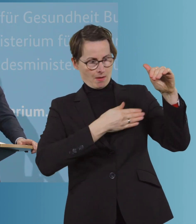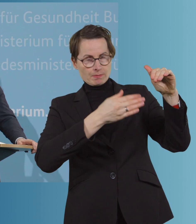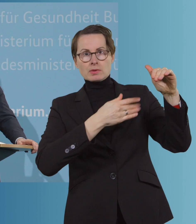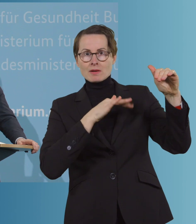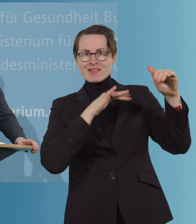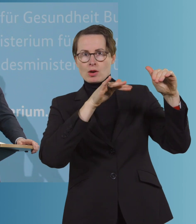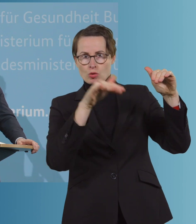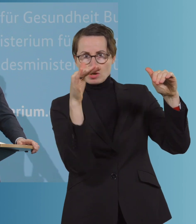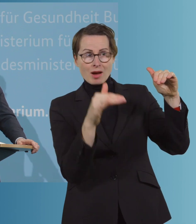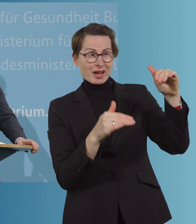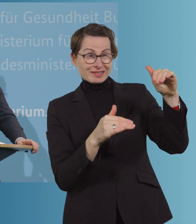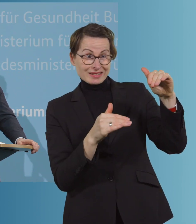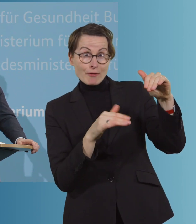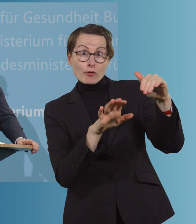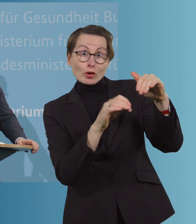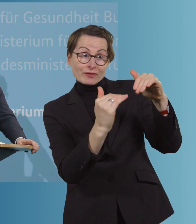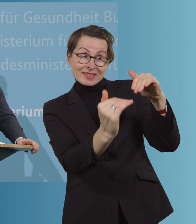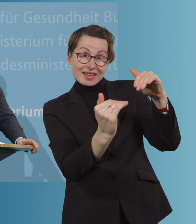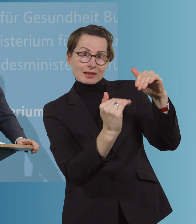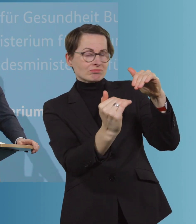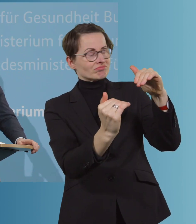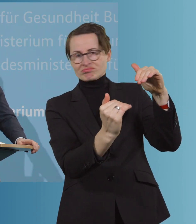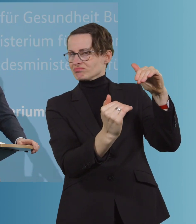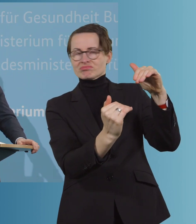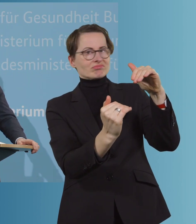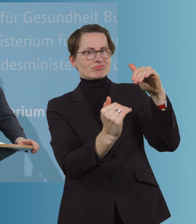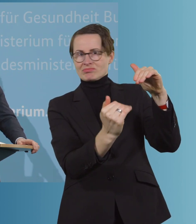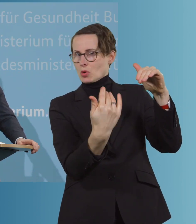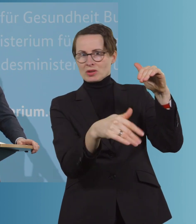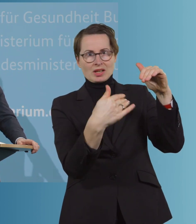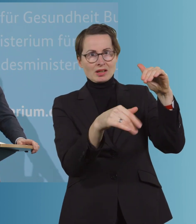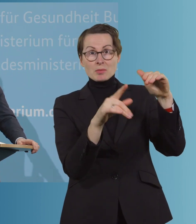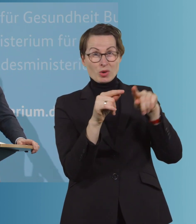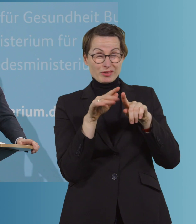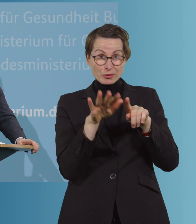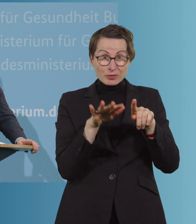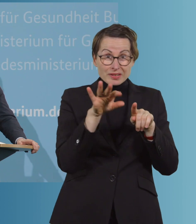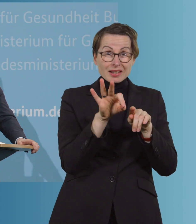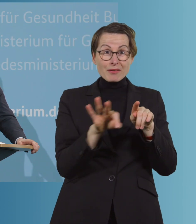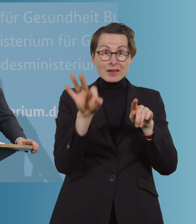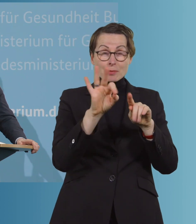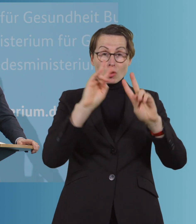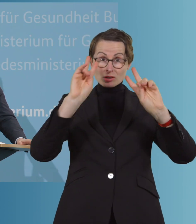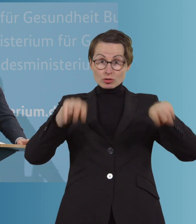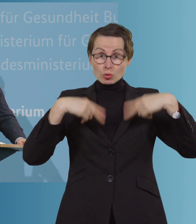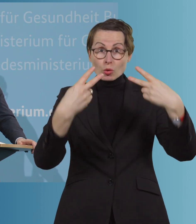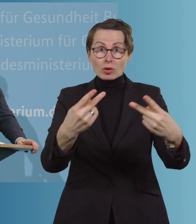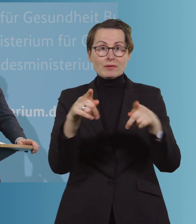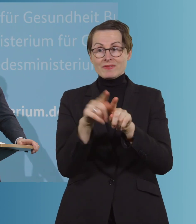heutiger Sicht ist es sicherlich noch nicht so, dass alles ab dem 15. Februar wieder so sein kann, wie es im Oktober war. So